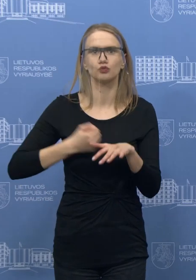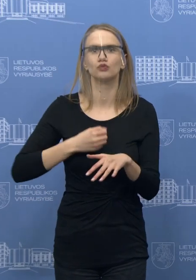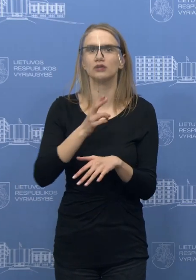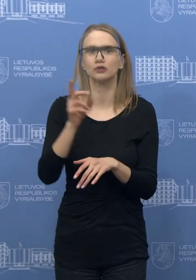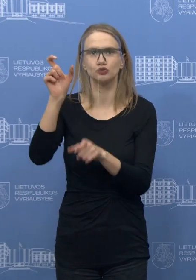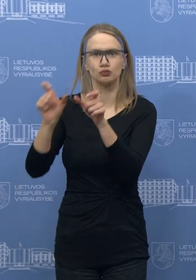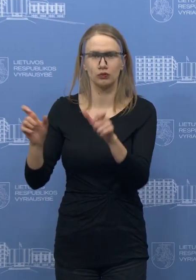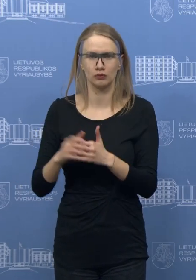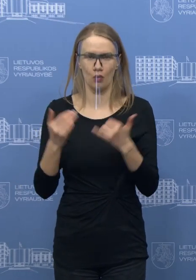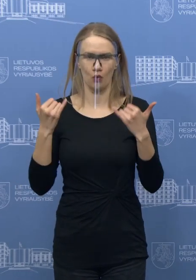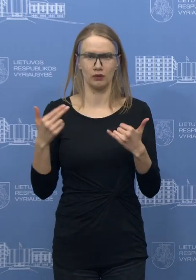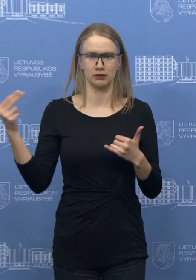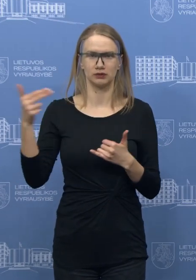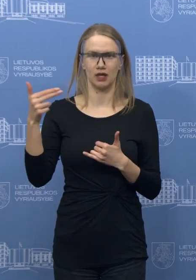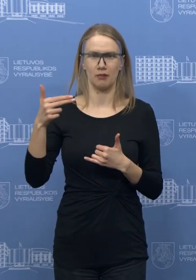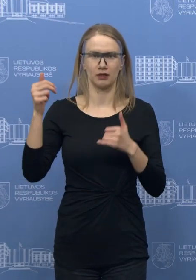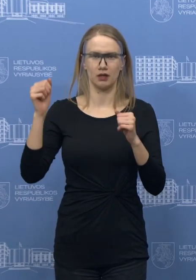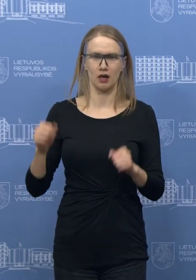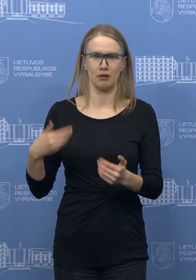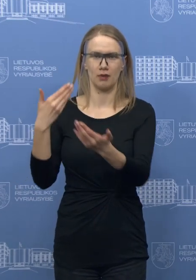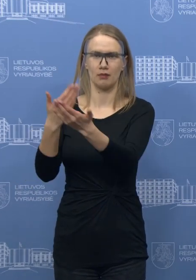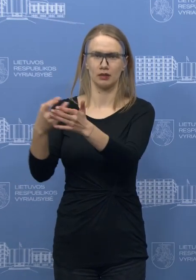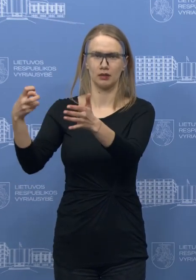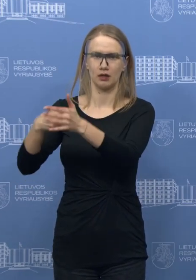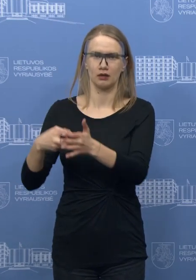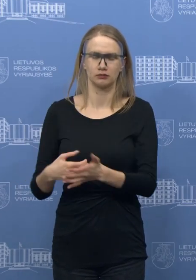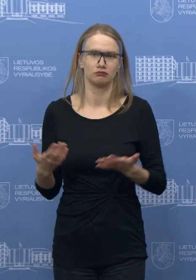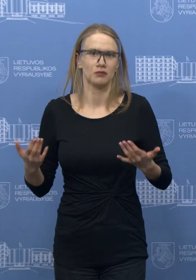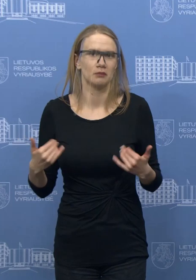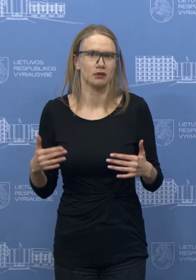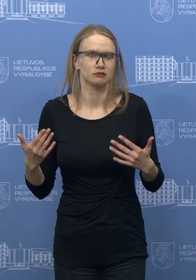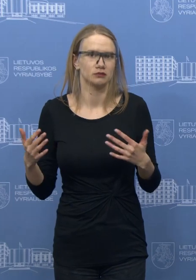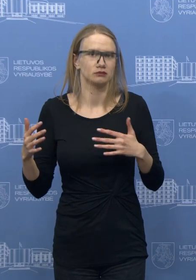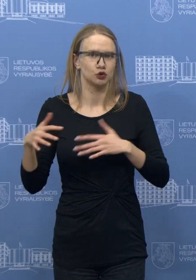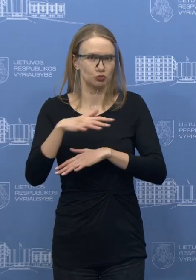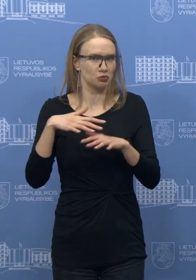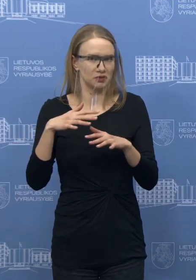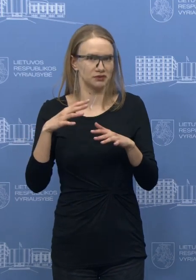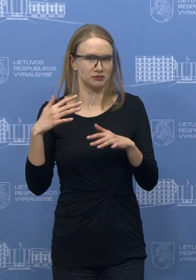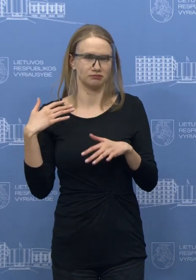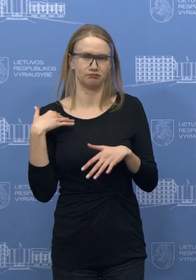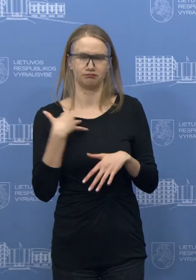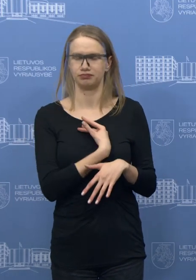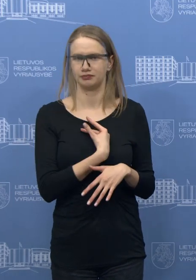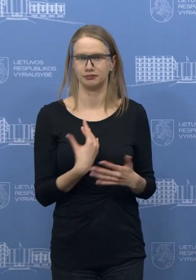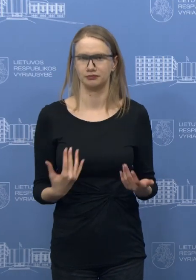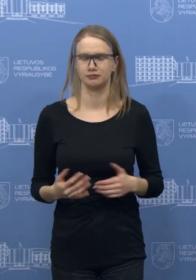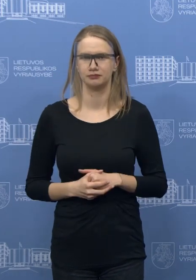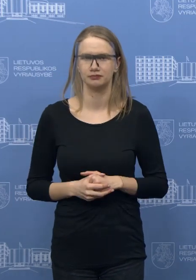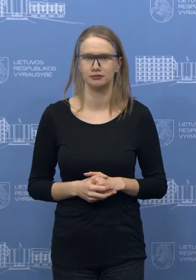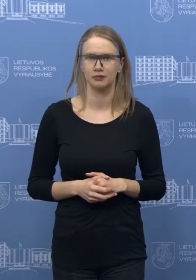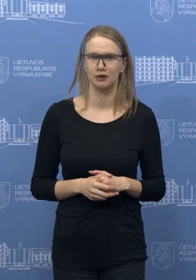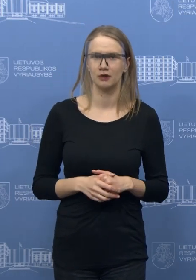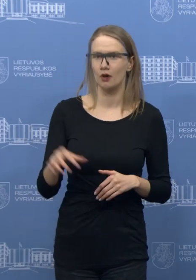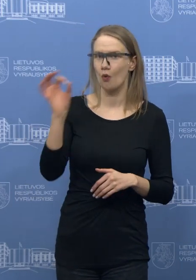apmadienio bus galima kreiptis. Tai tokia ne iki galo reglamentuota dabar padėtis yra, ta, kaip ją spręsti? Na, tai ir būtent dėl